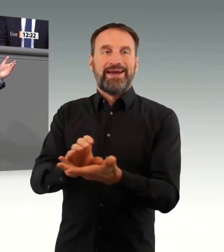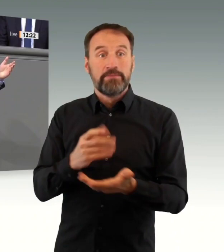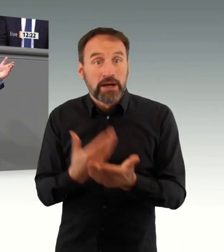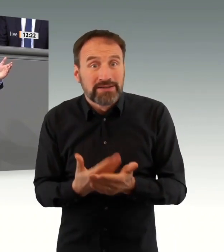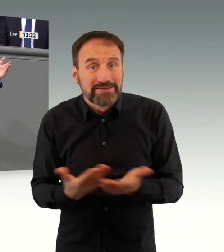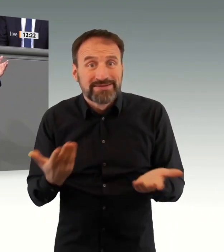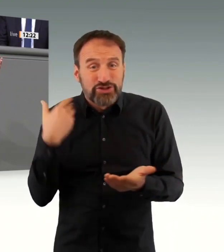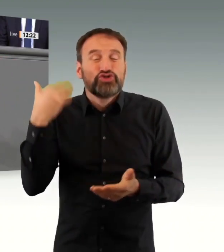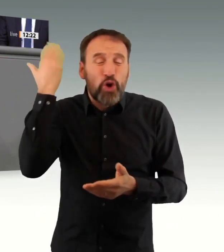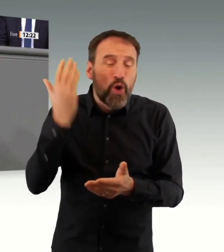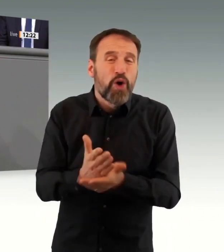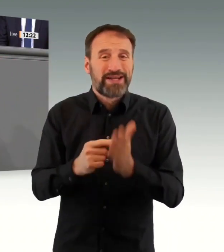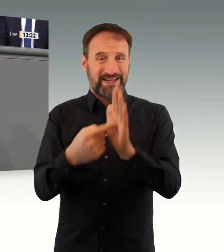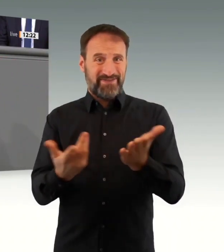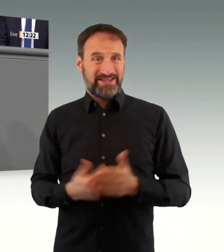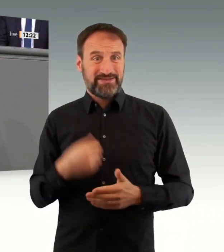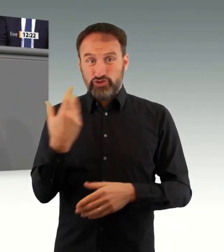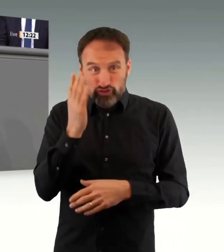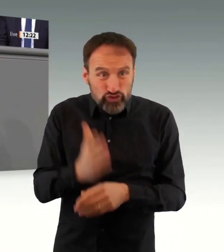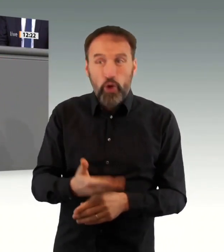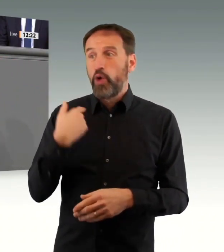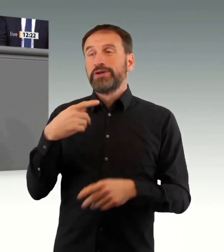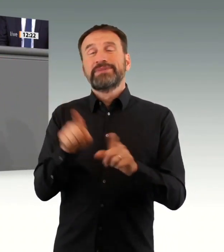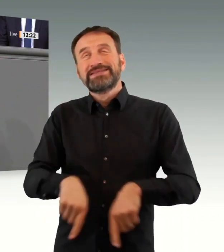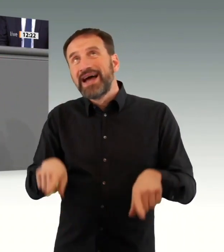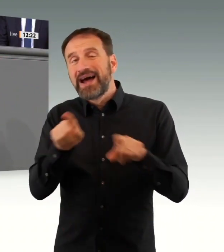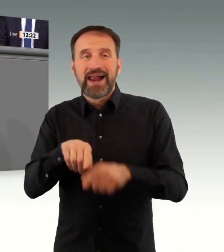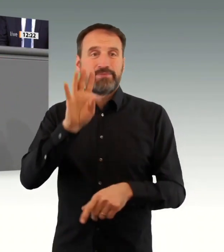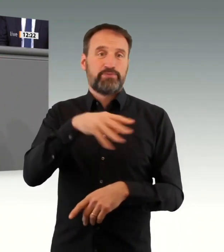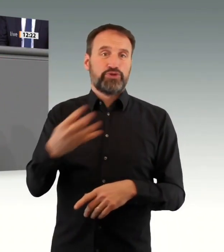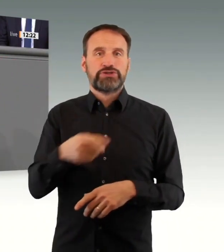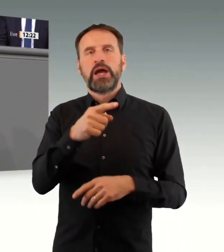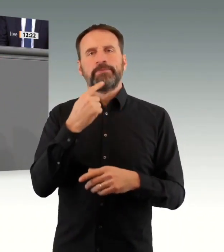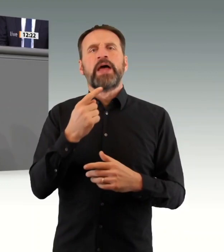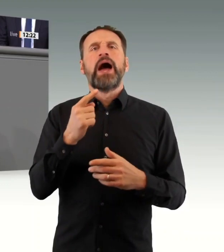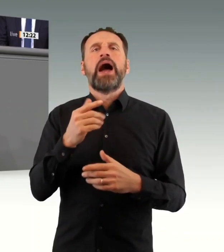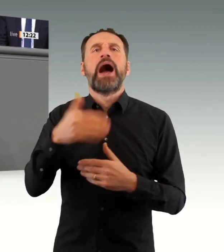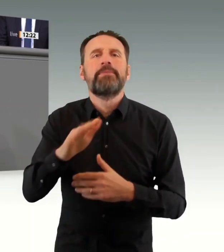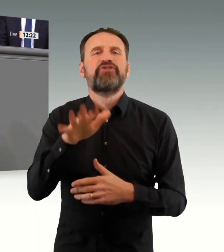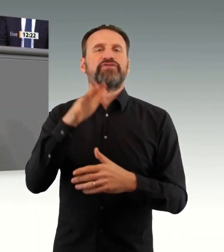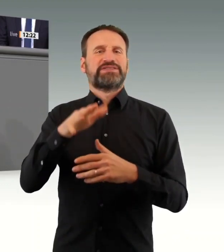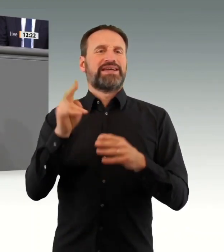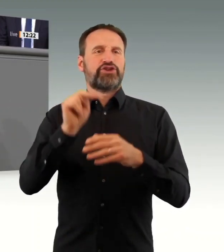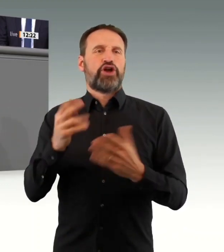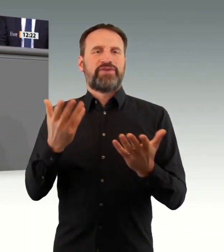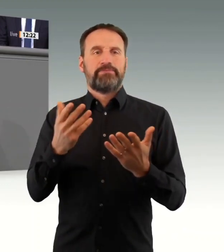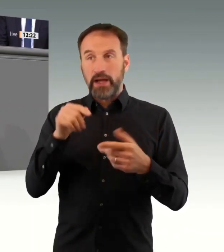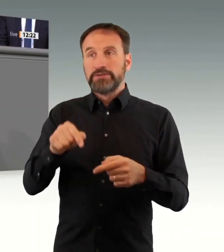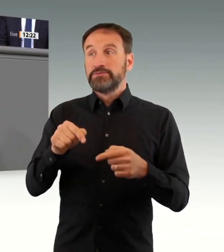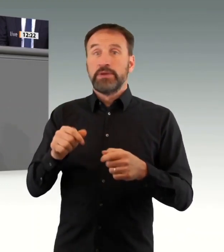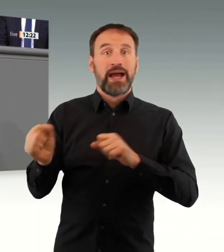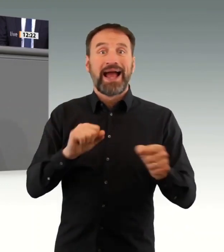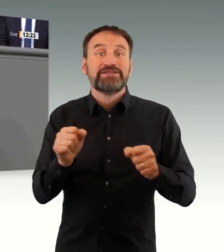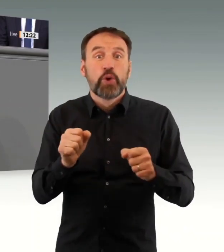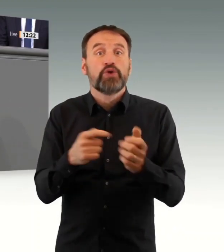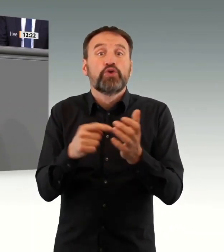Leistungen, den Pflegebonus, den die Ministerpräsidenten angemahnt haben? Auch da kommt nichts in diesem Bereich. Das ist eine